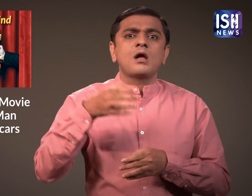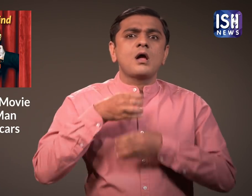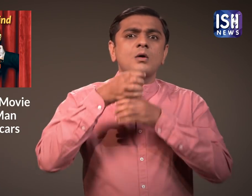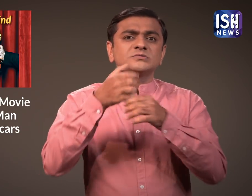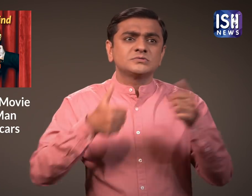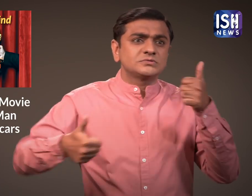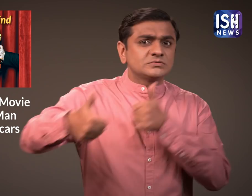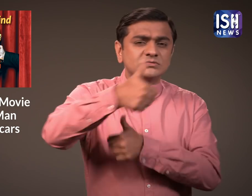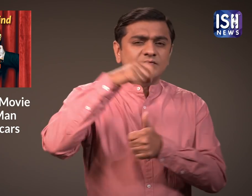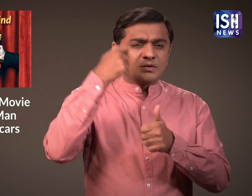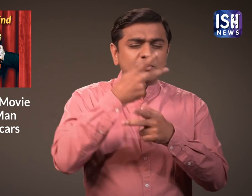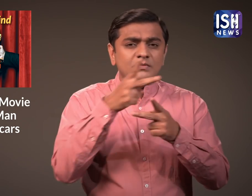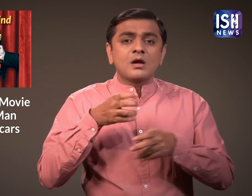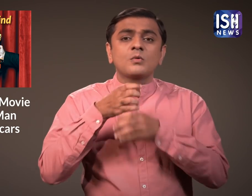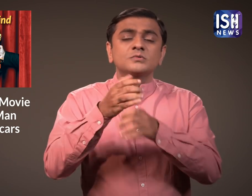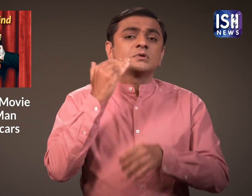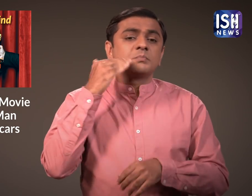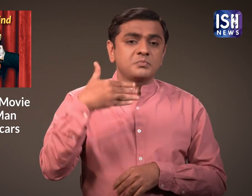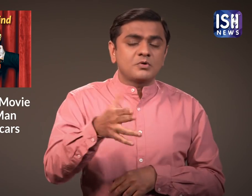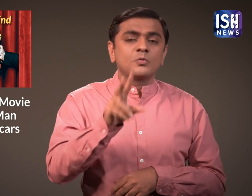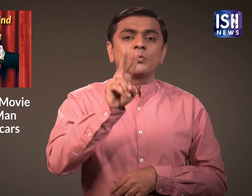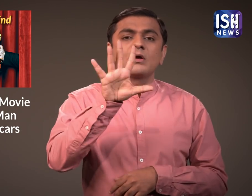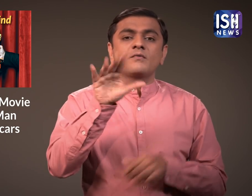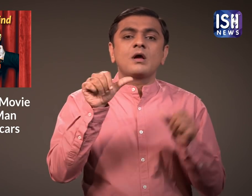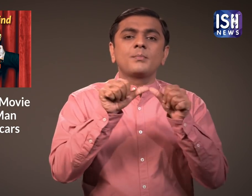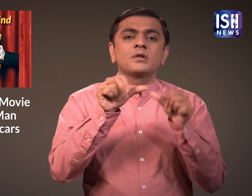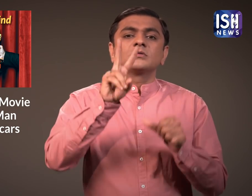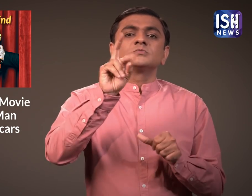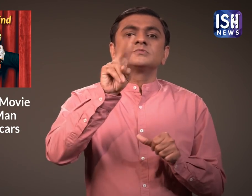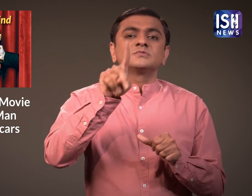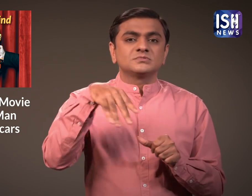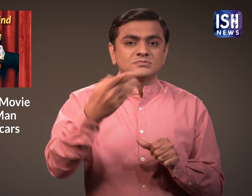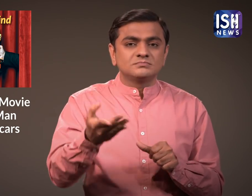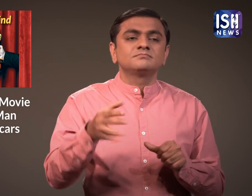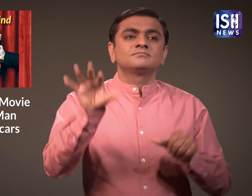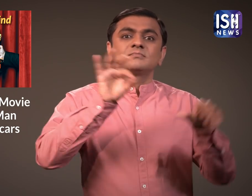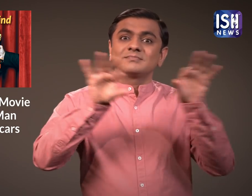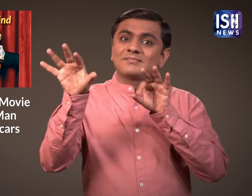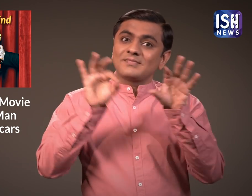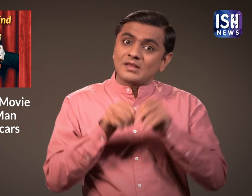आसकर पुरस्कार 25 अप्रेल को आयोजित किये गये है।